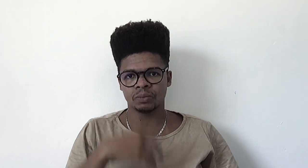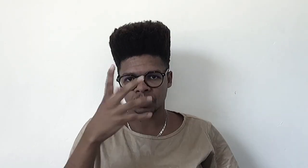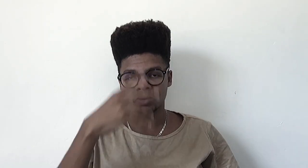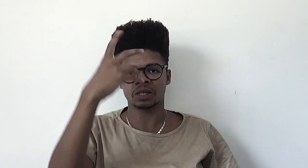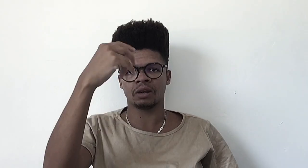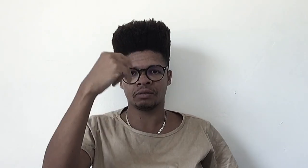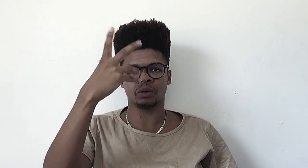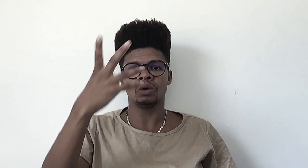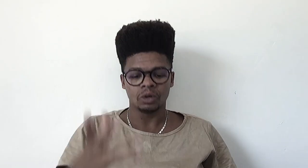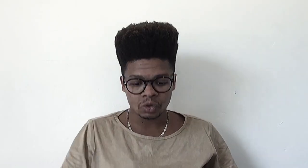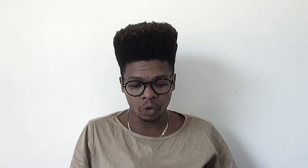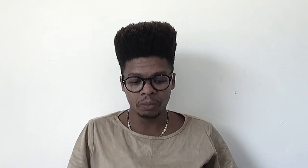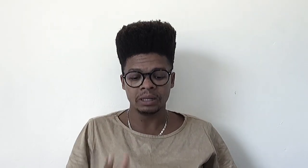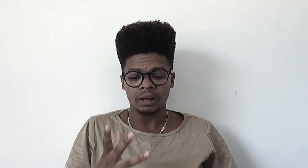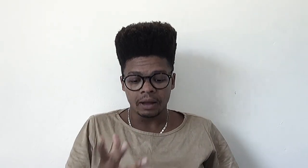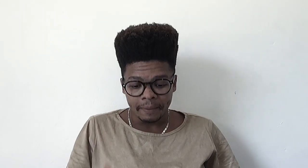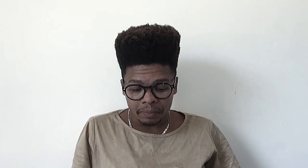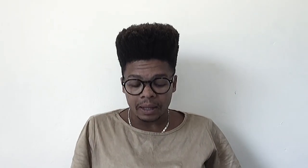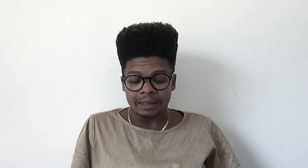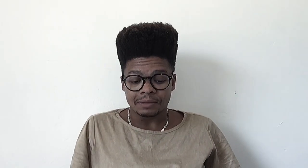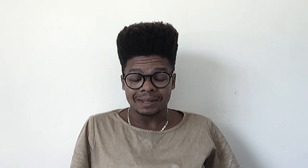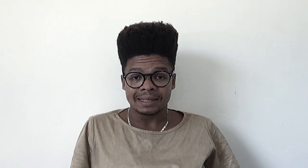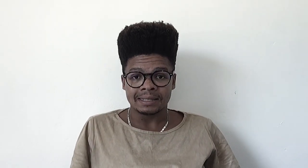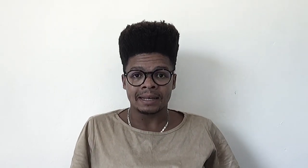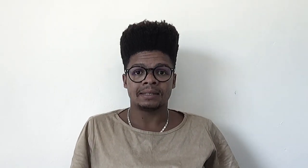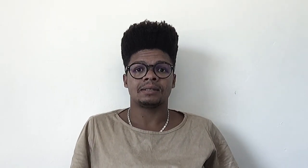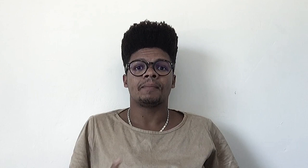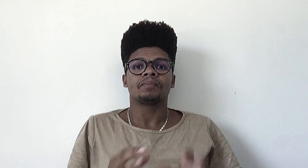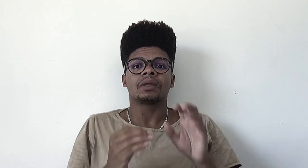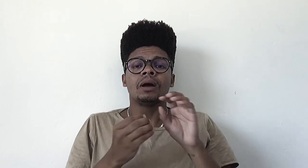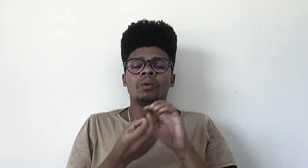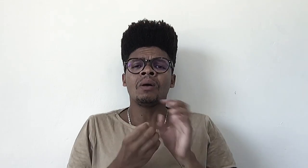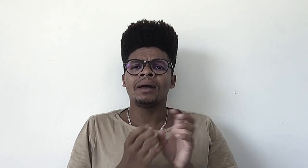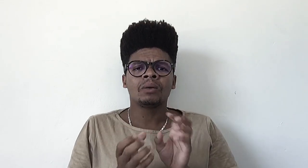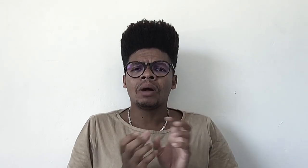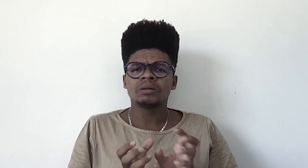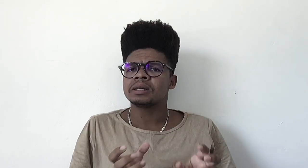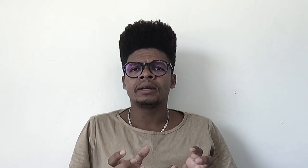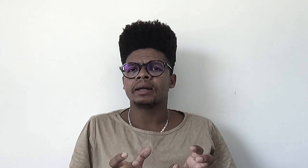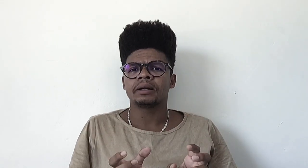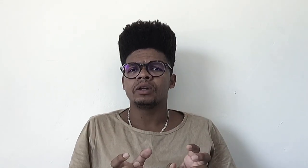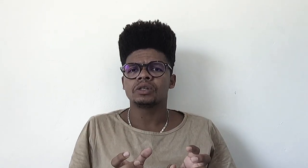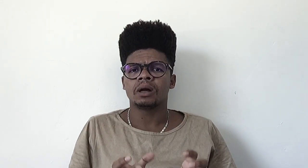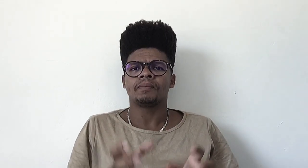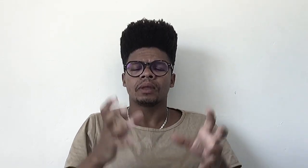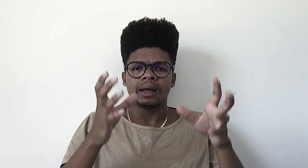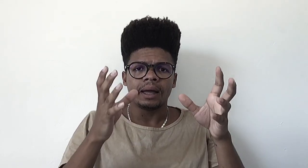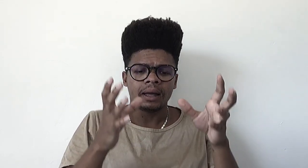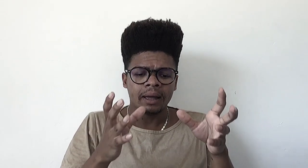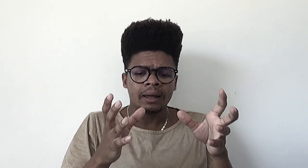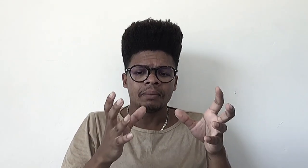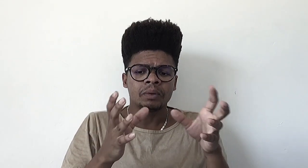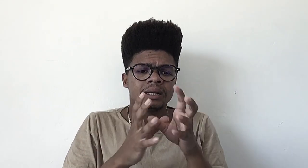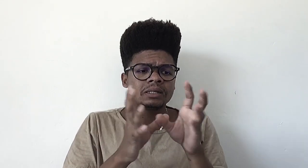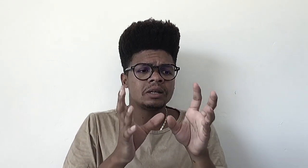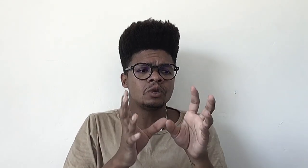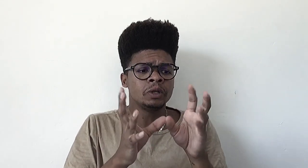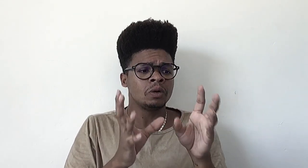pulou e escreveu sobre se fazer ciência. Qual é o sérgio da crítica? Poderia ser resumido numa